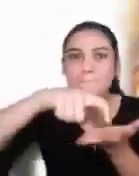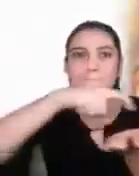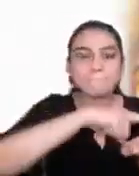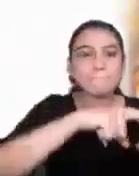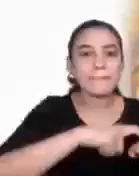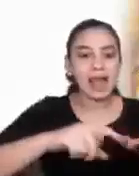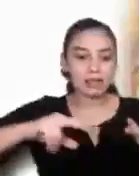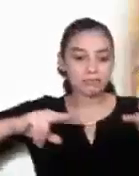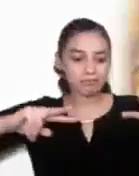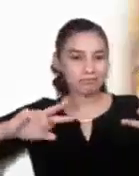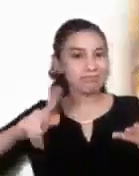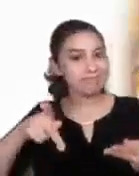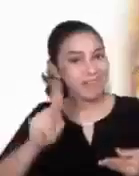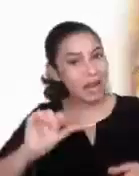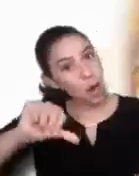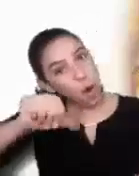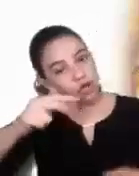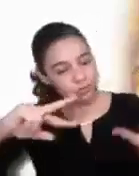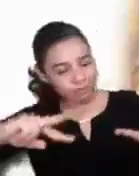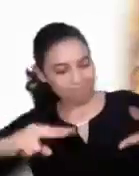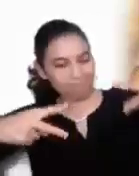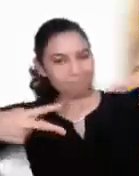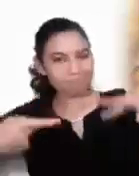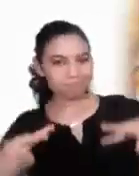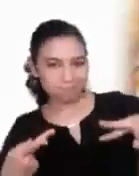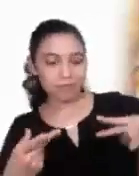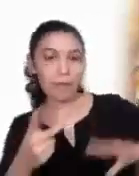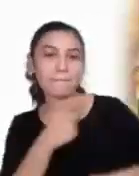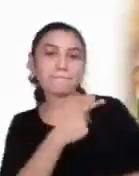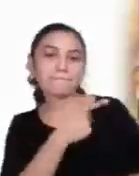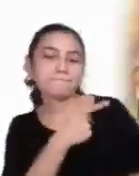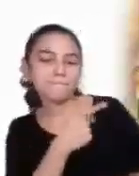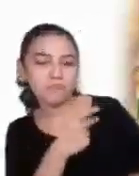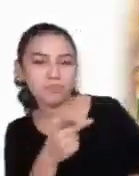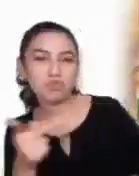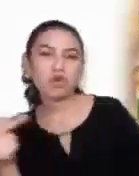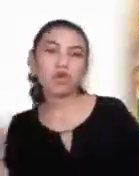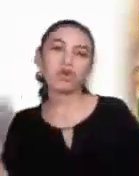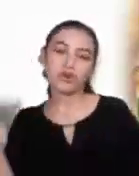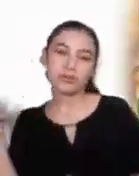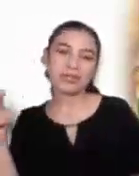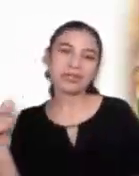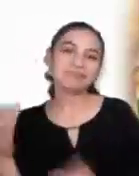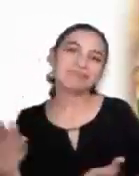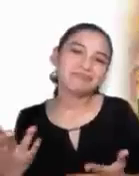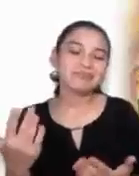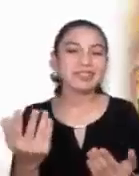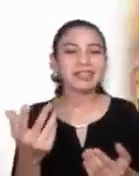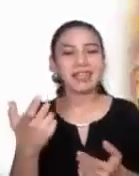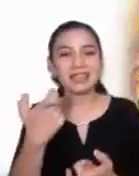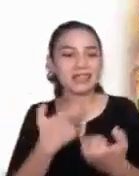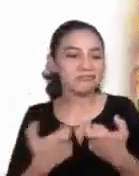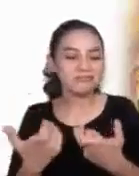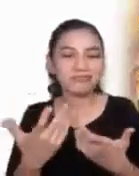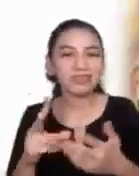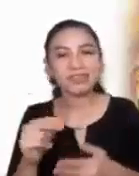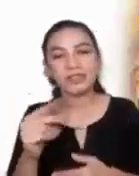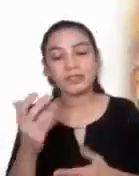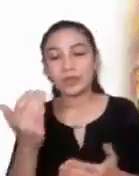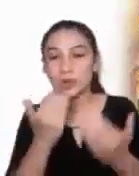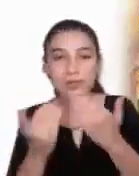consumista que contrasta de modo inaceptable con situaciones persistentes de miseria